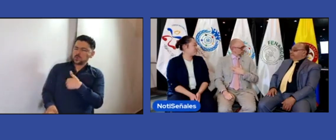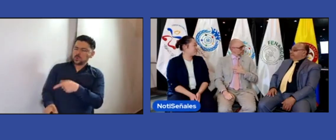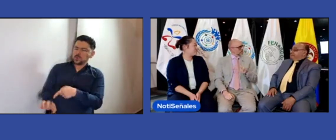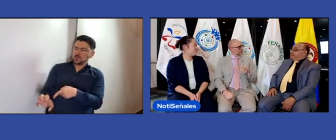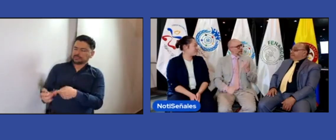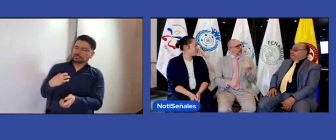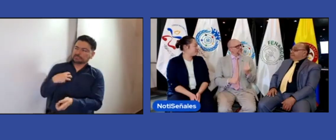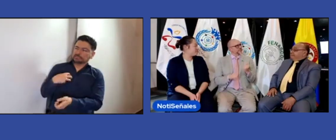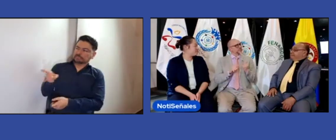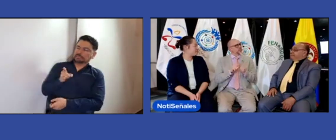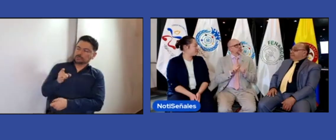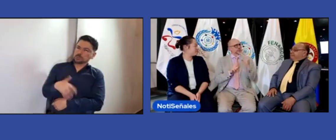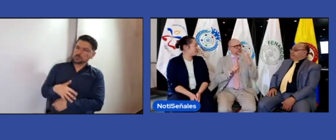me sorprende la verdad